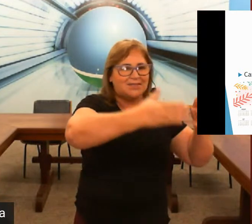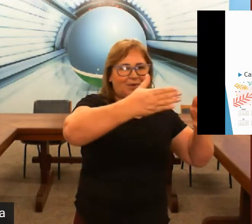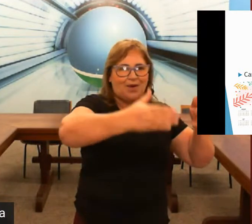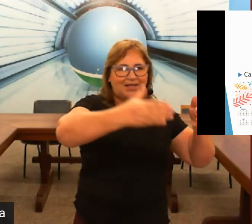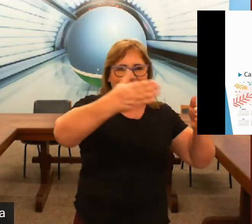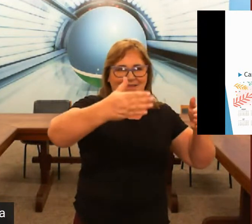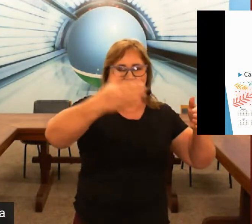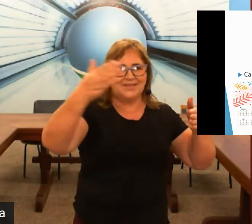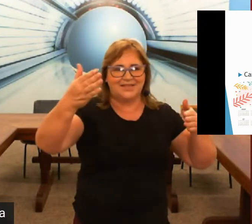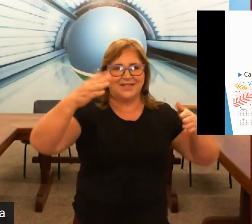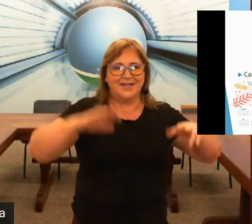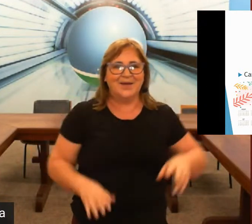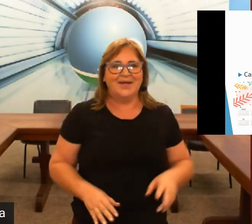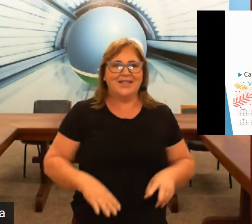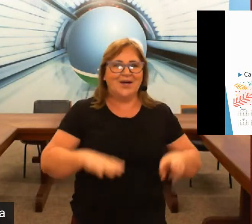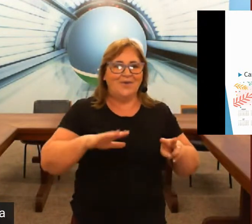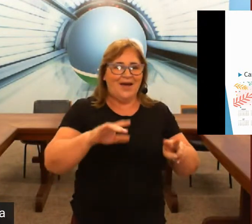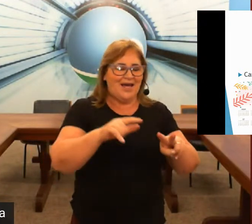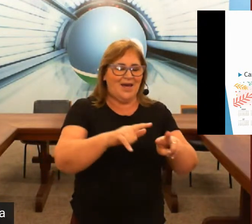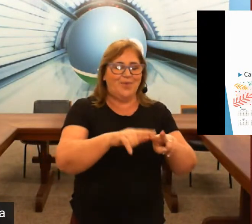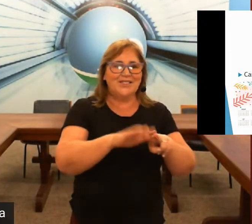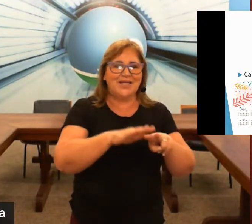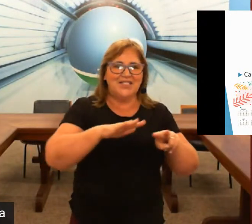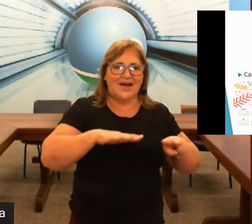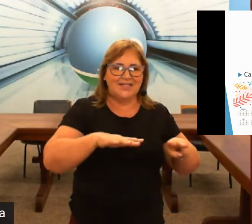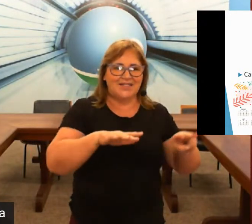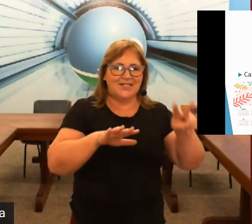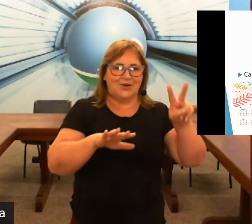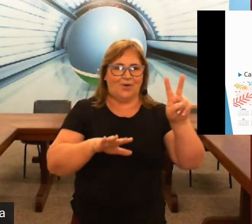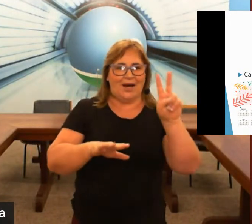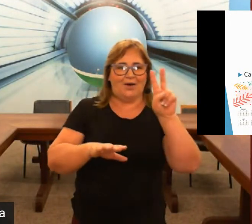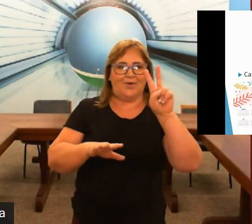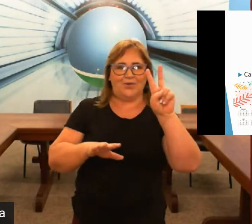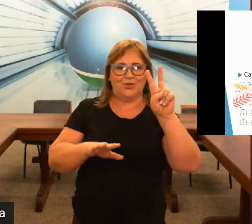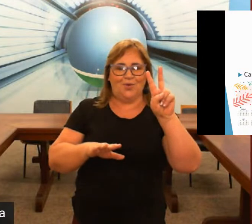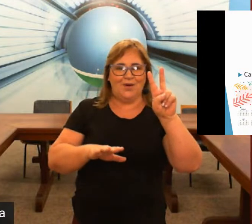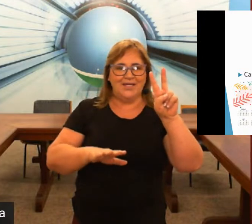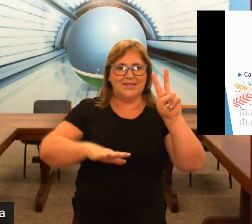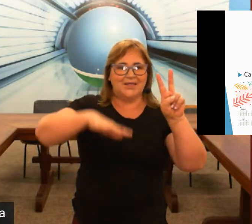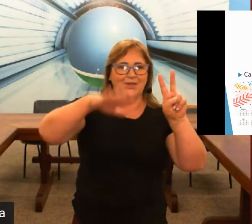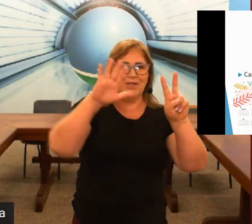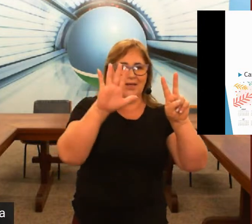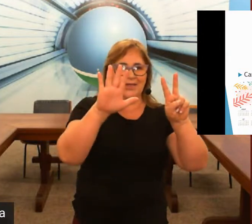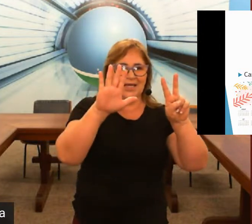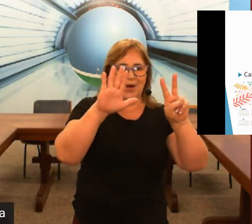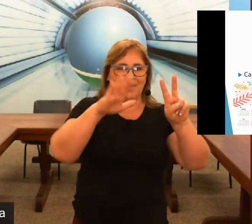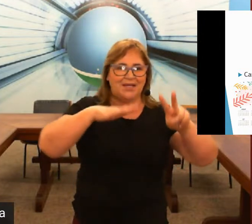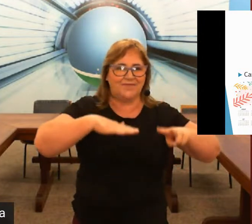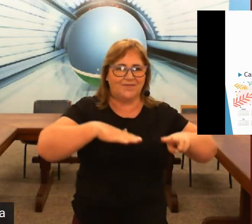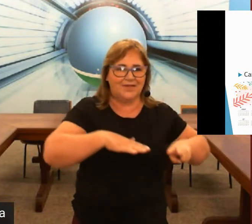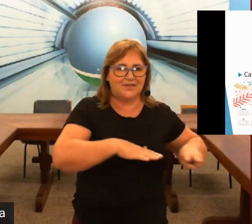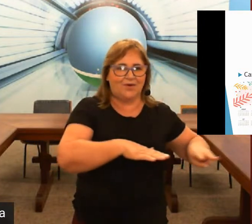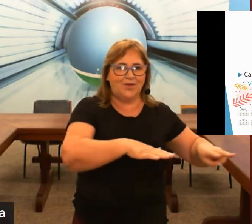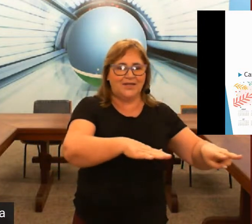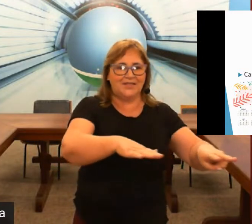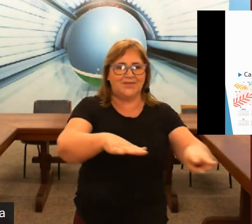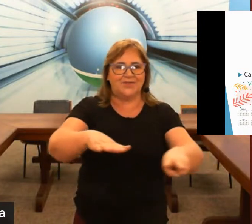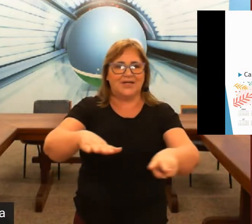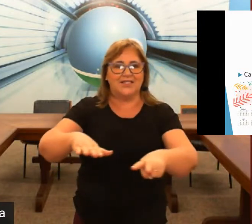terça, quarta, quinta e sexta então é por isso que eles fazem esse aqui ó dois e a mão aberta e rodando assim isso que